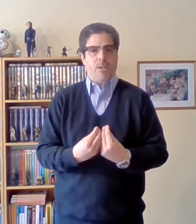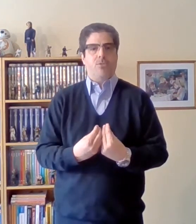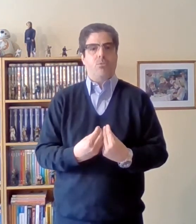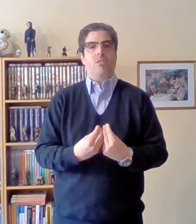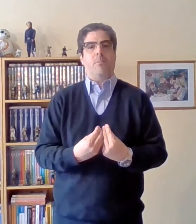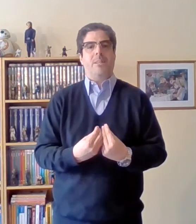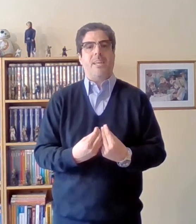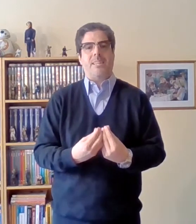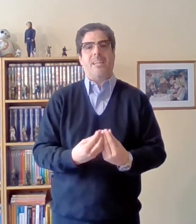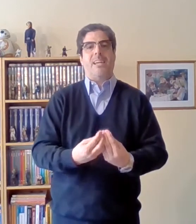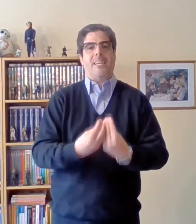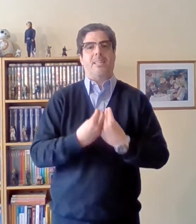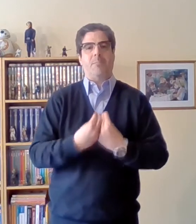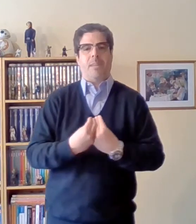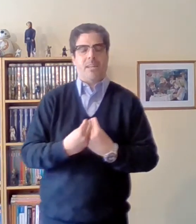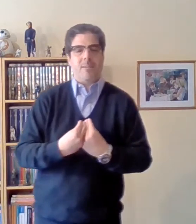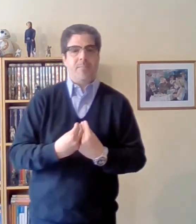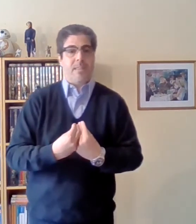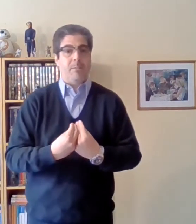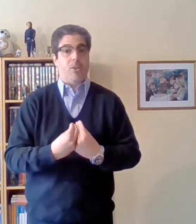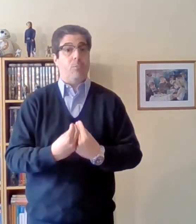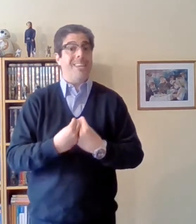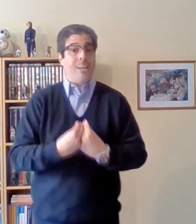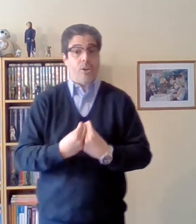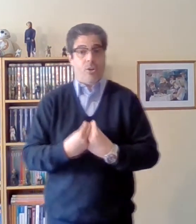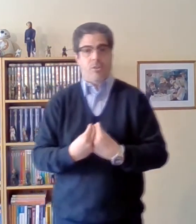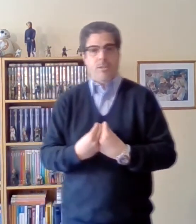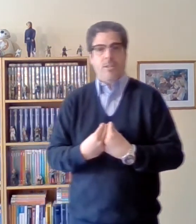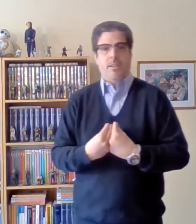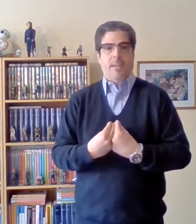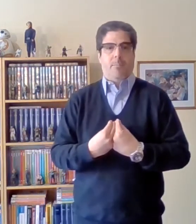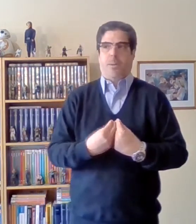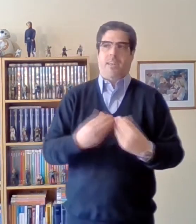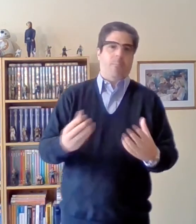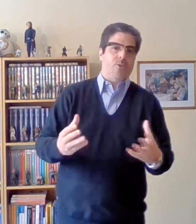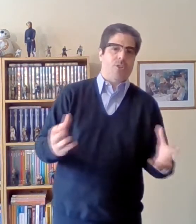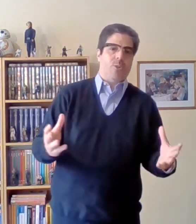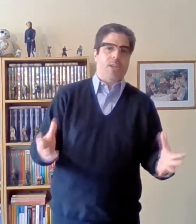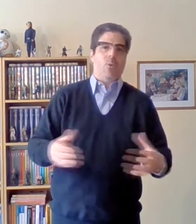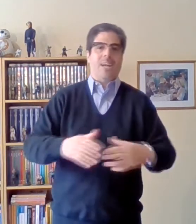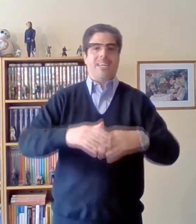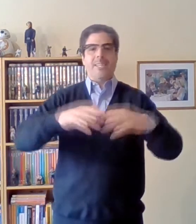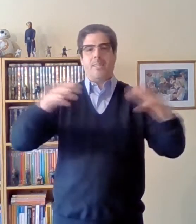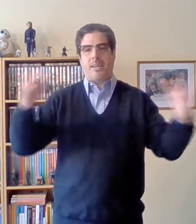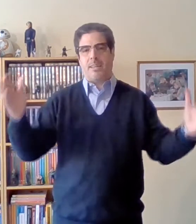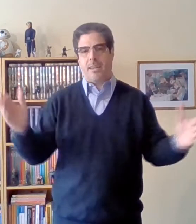eso justamente ahí está la legitimidad de mi dominio. Por ejemplo, si yo tengo una quinta de